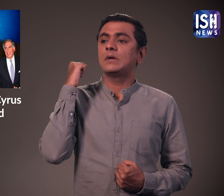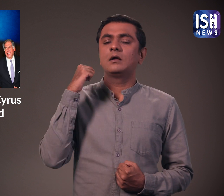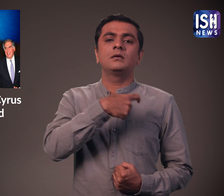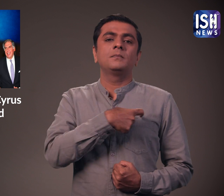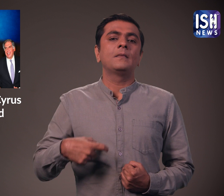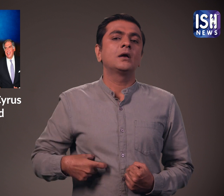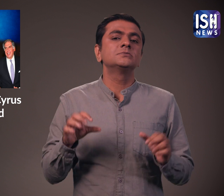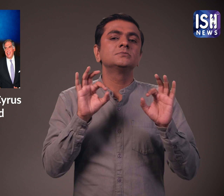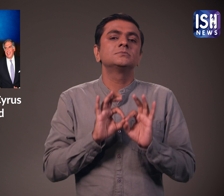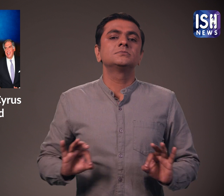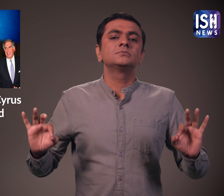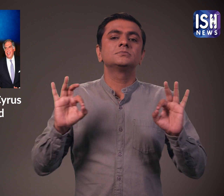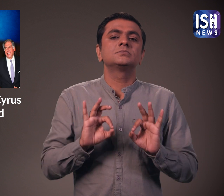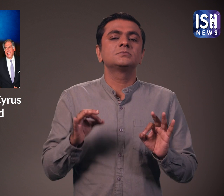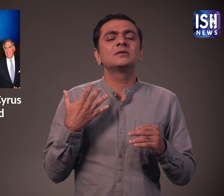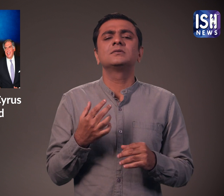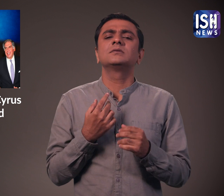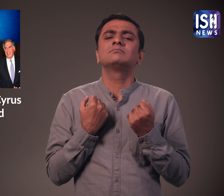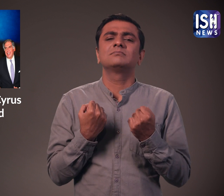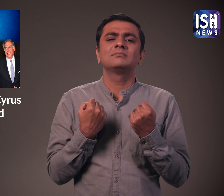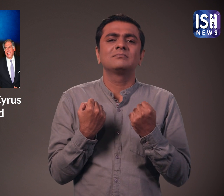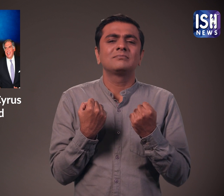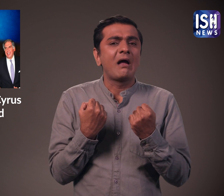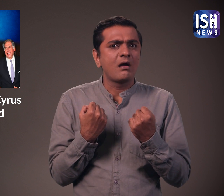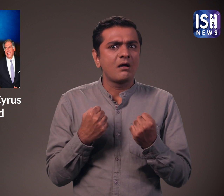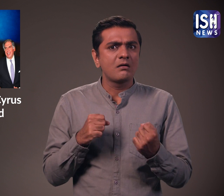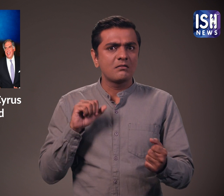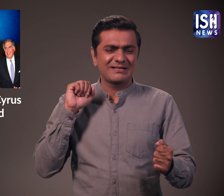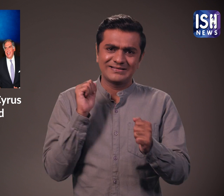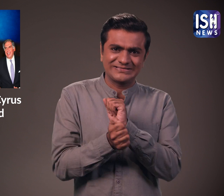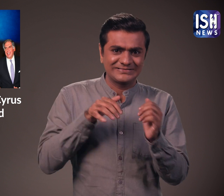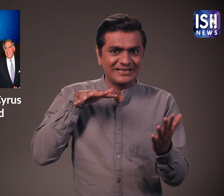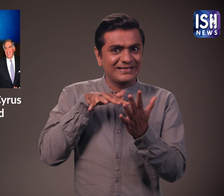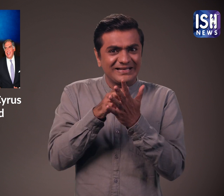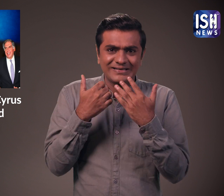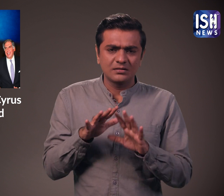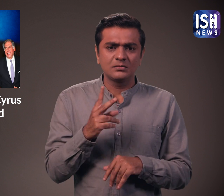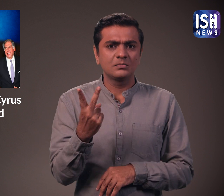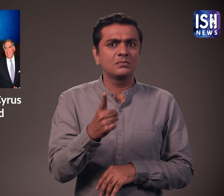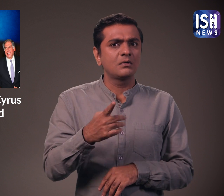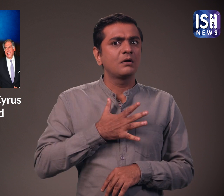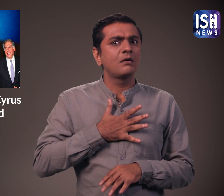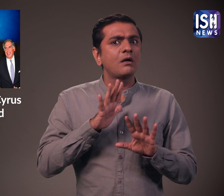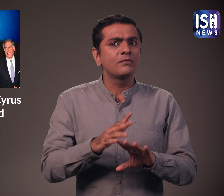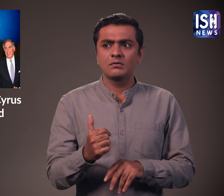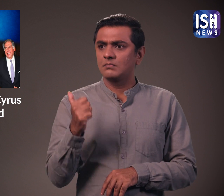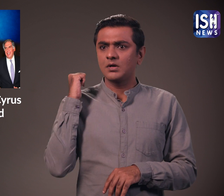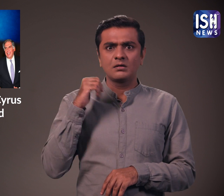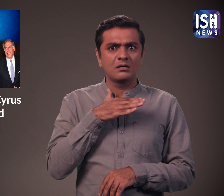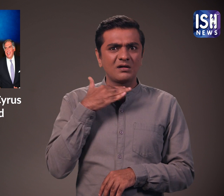जबकि पीछे बेटे लोगों ने सीट बेल्ट नहीं लगा रखी थी। हाट्से में आगे की सीट पर बेटे लोगों की जान बच गई और पीछे वालों